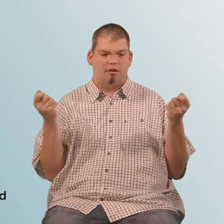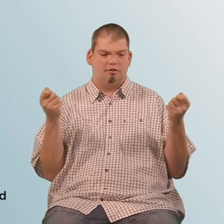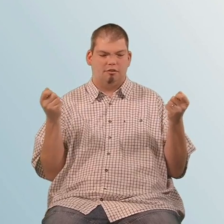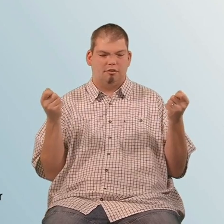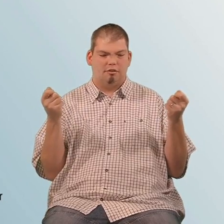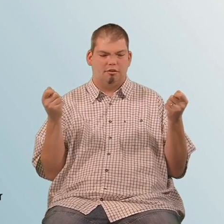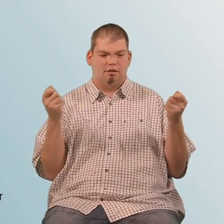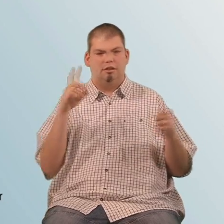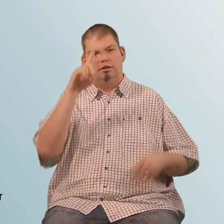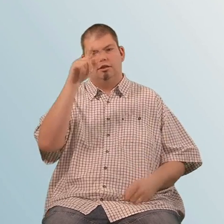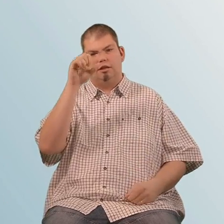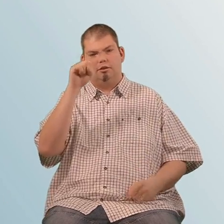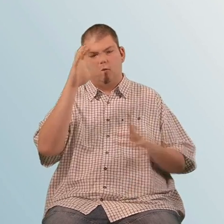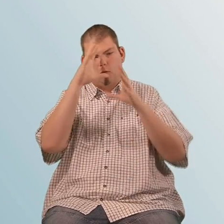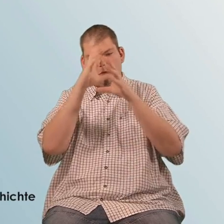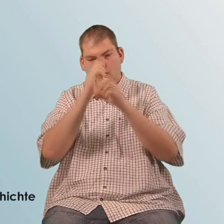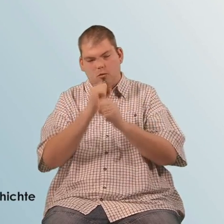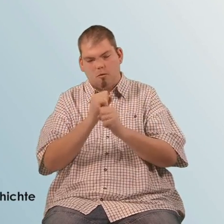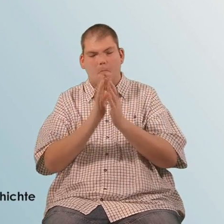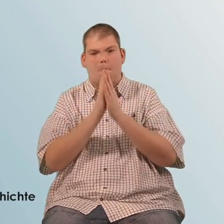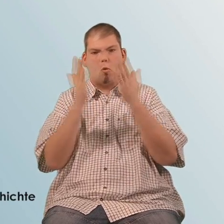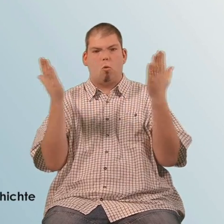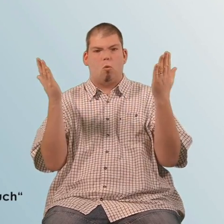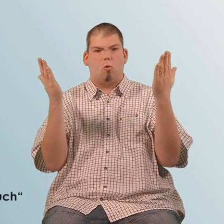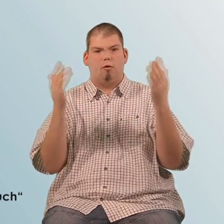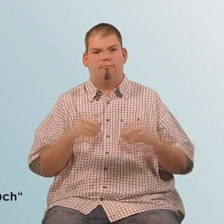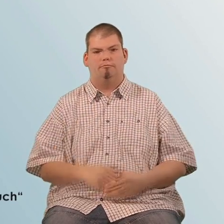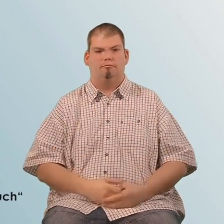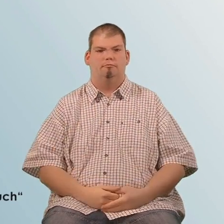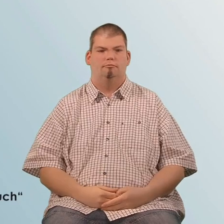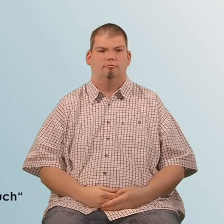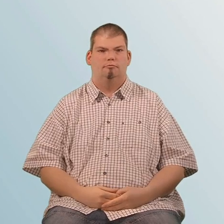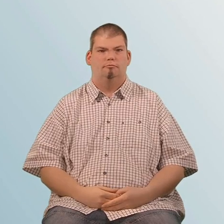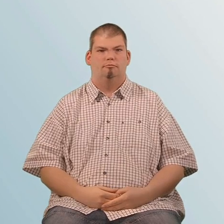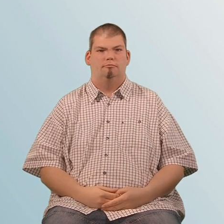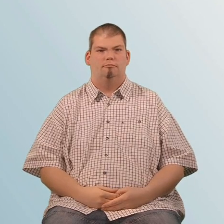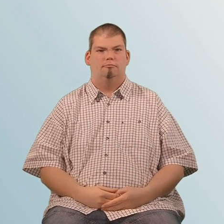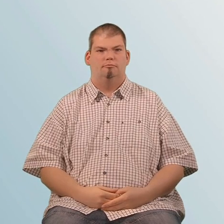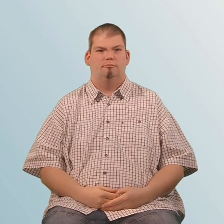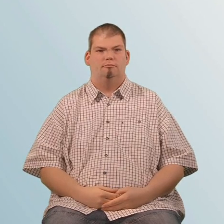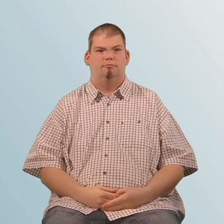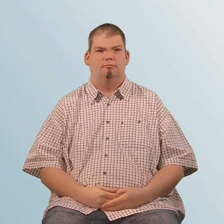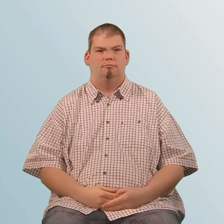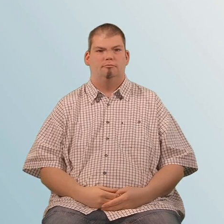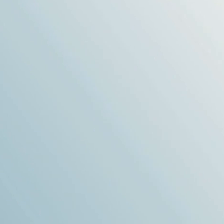aus und las dem Buch weiter. Das war die Geschichte, das wesselnde Buch. Die Keine Untertitelung